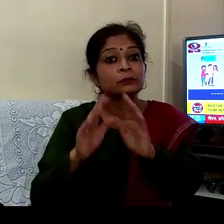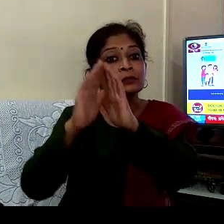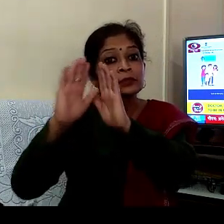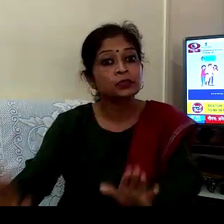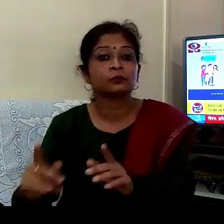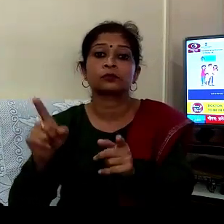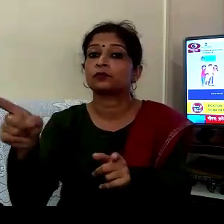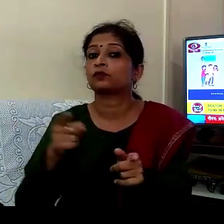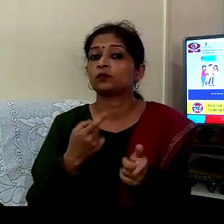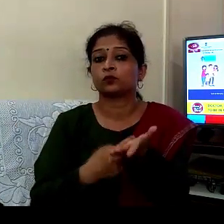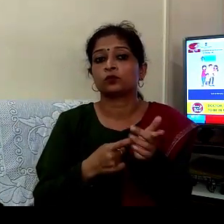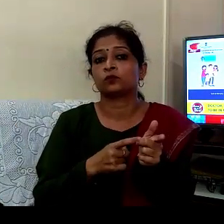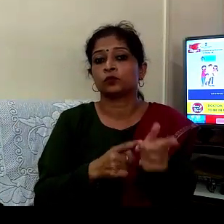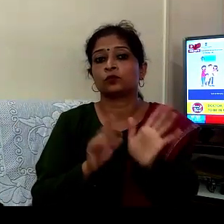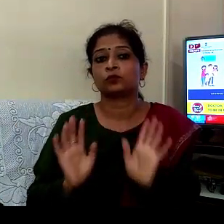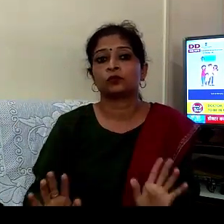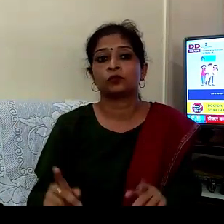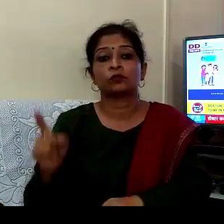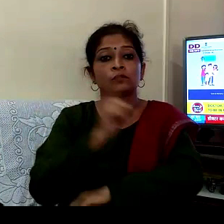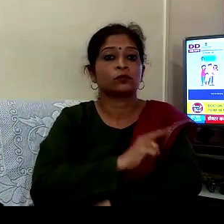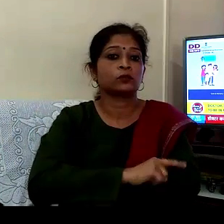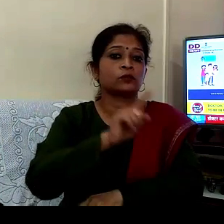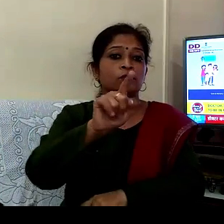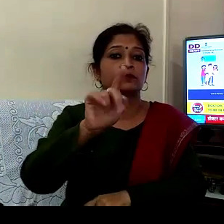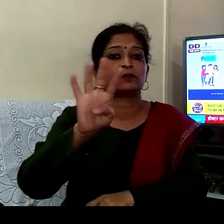موسیقا بیرام موسیقا